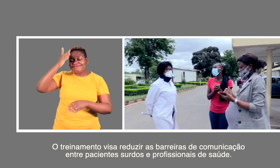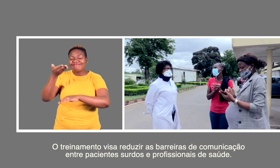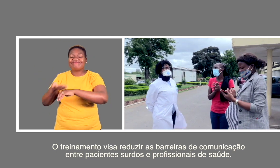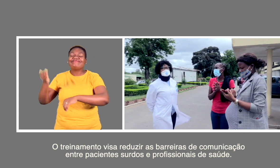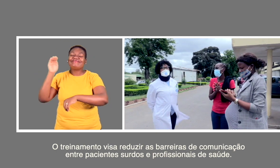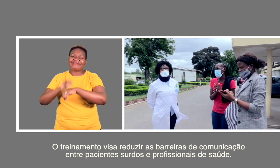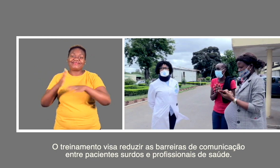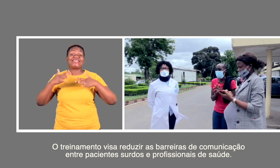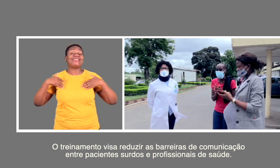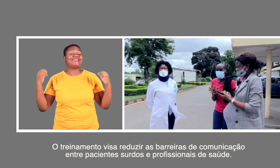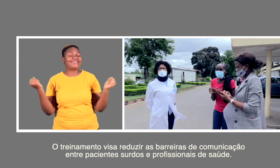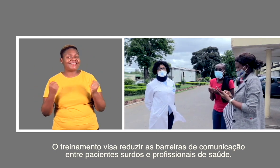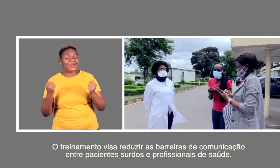e os profissionais de saúde.